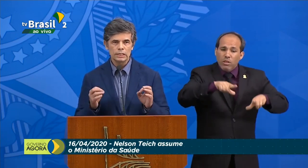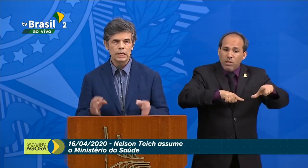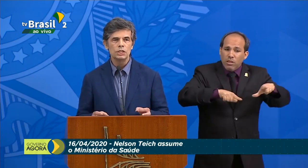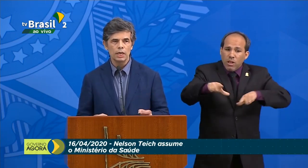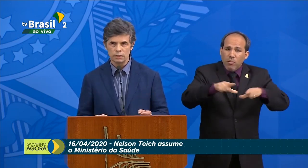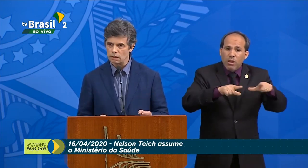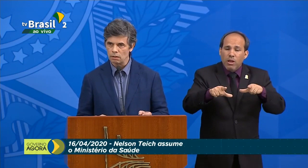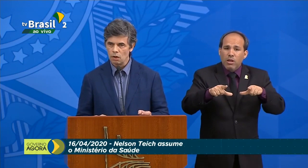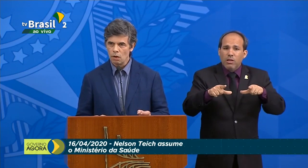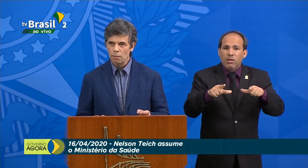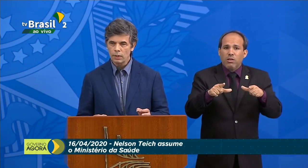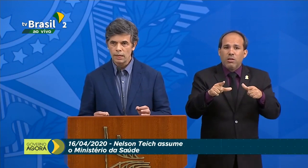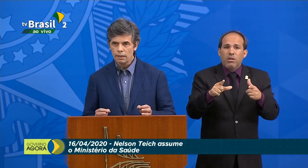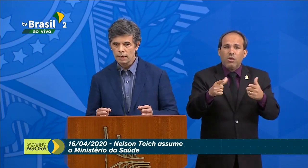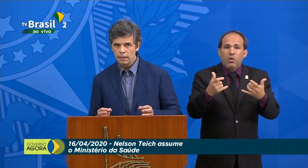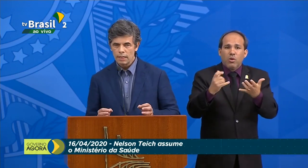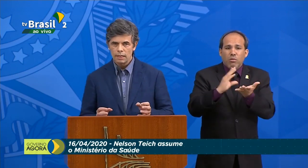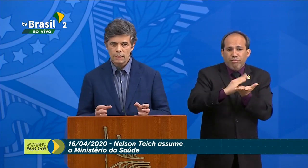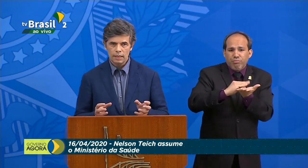dado e inteligência.